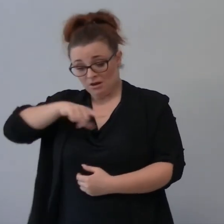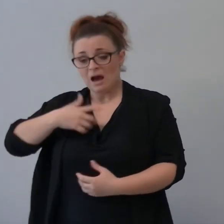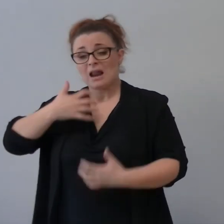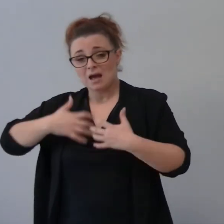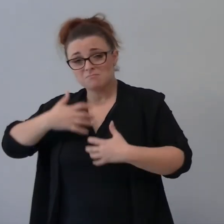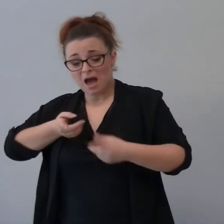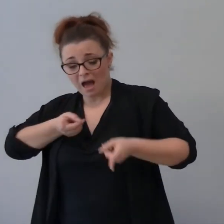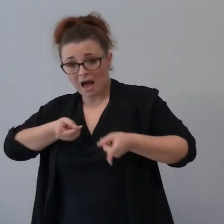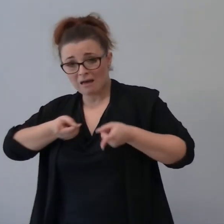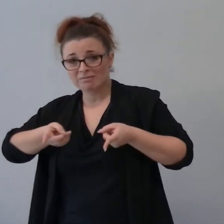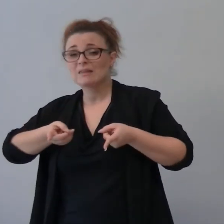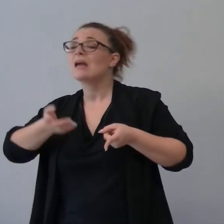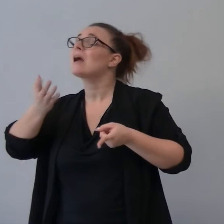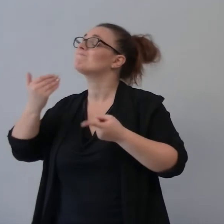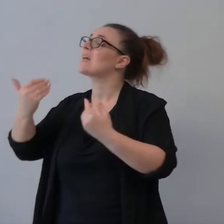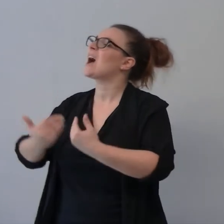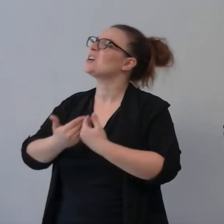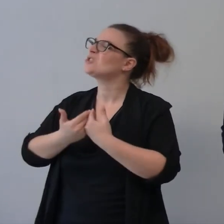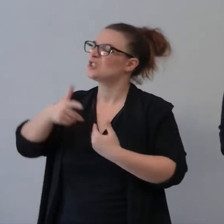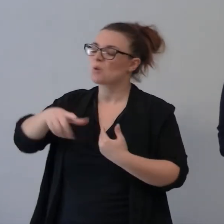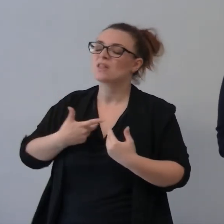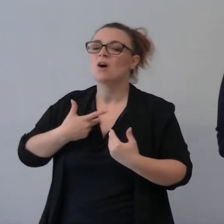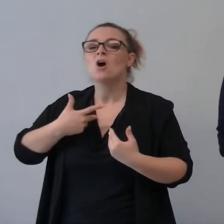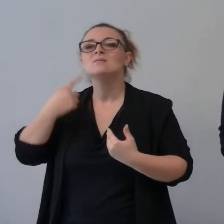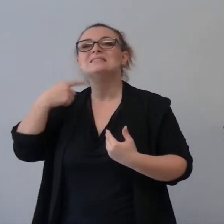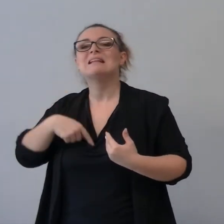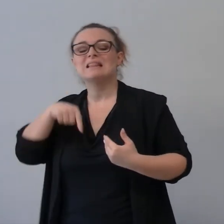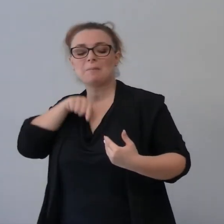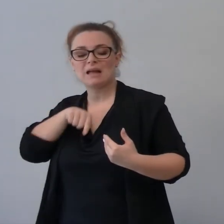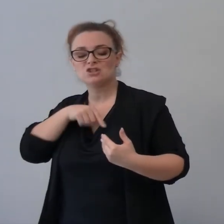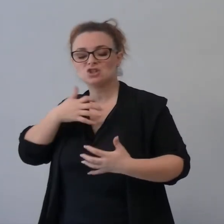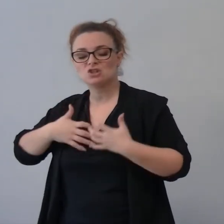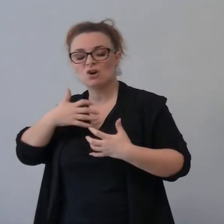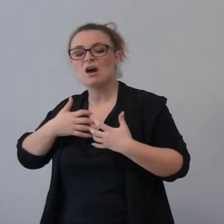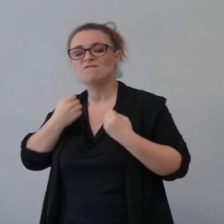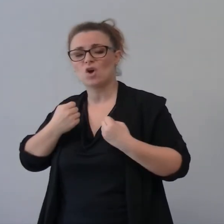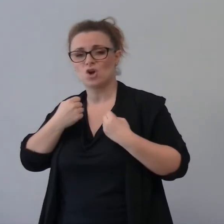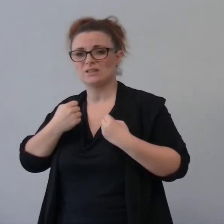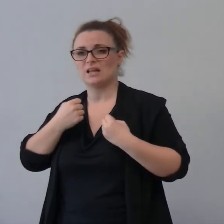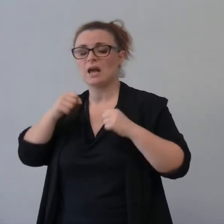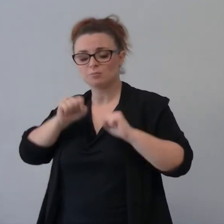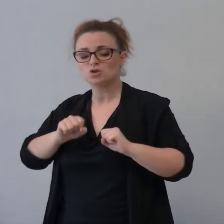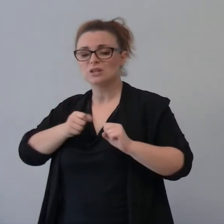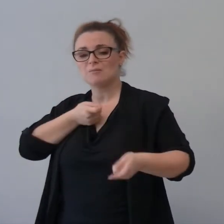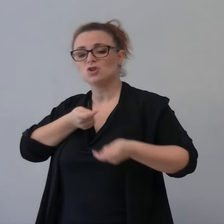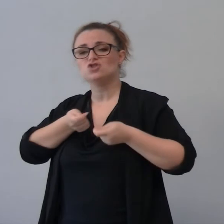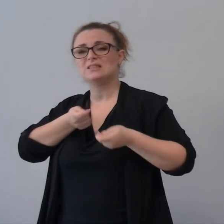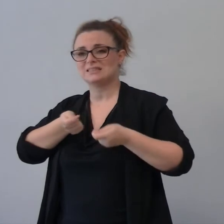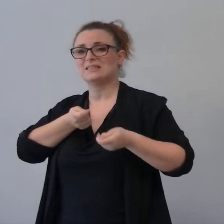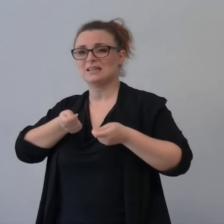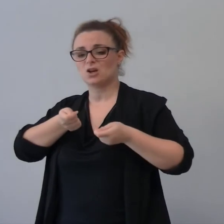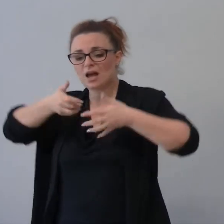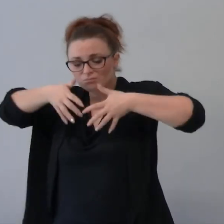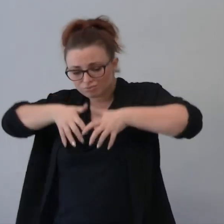sentimento ci invade e prende anche la nostra mente di pensare a Te, a come Tu